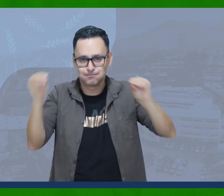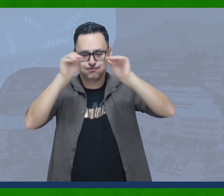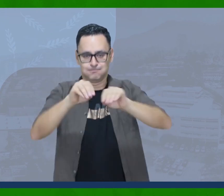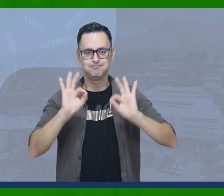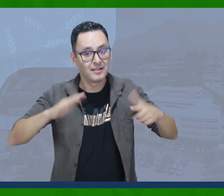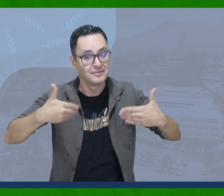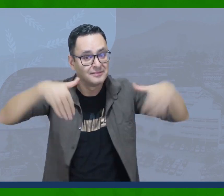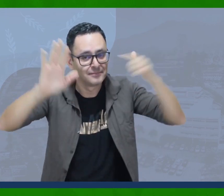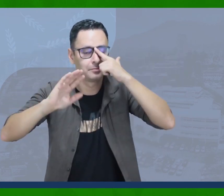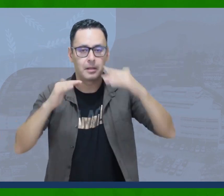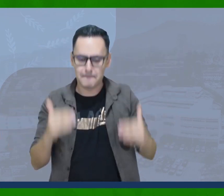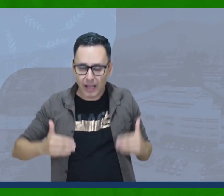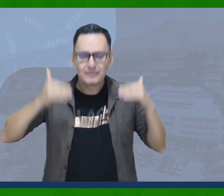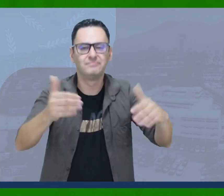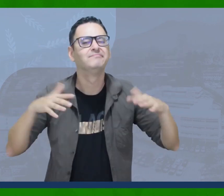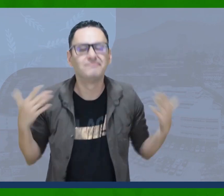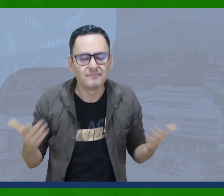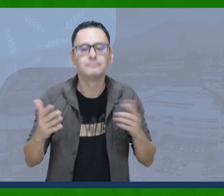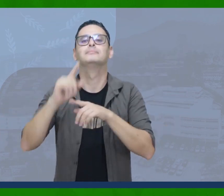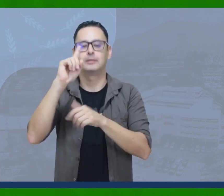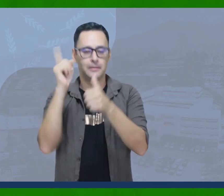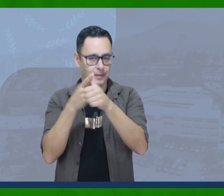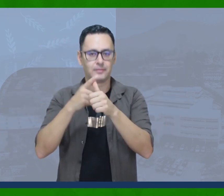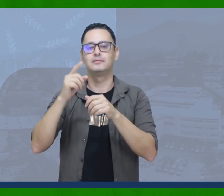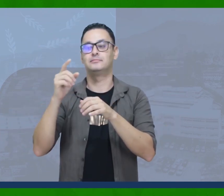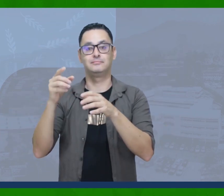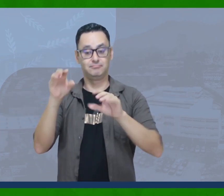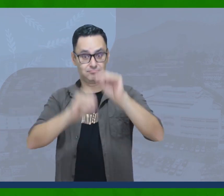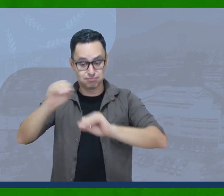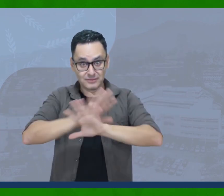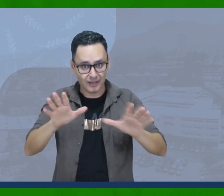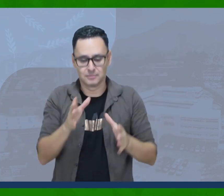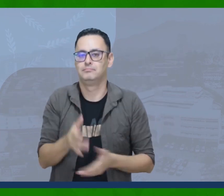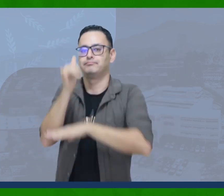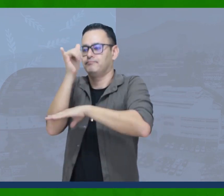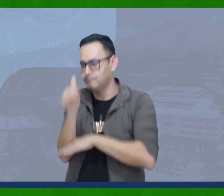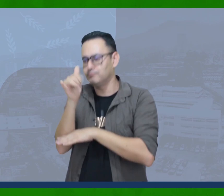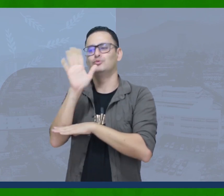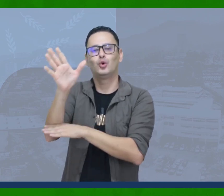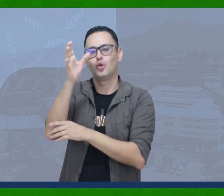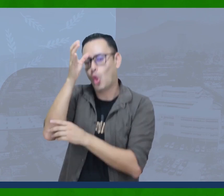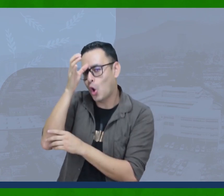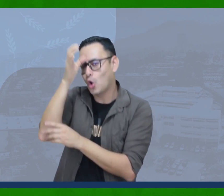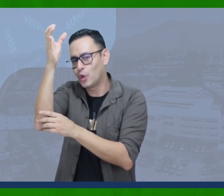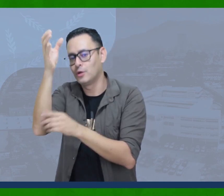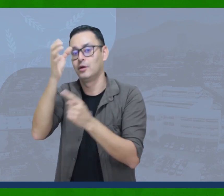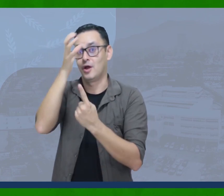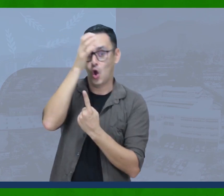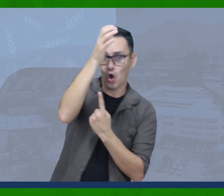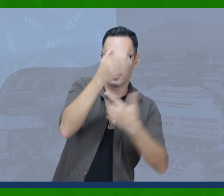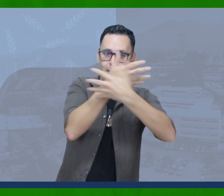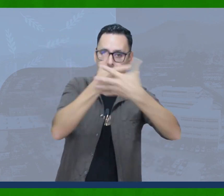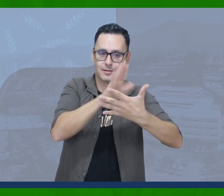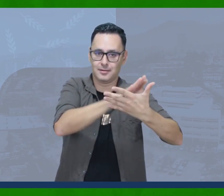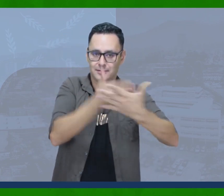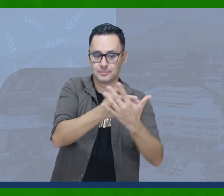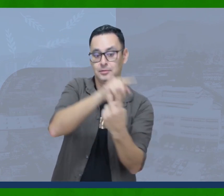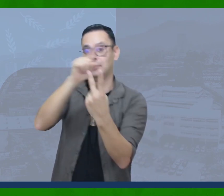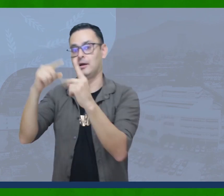escogidas con profesionales de la SES y ASANSO, aportando desde la lingüística y la lengua de señas. Uniendo estas grandes fuerzas, se hace